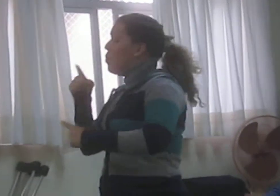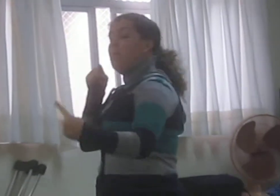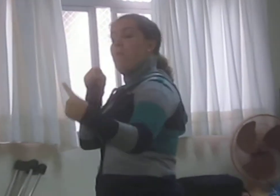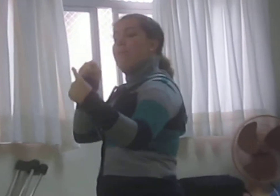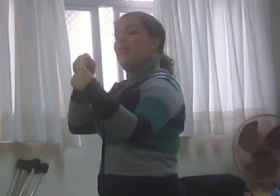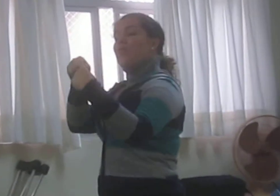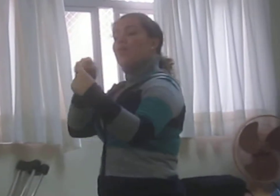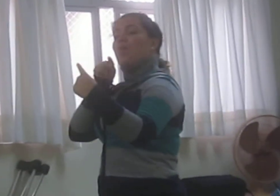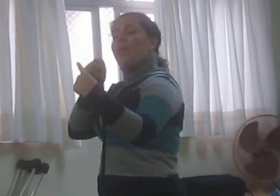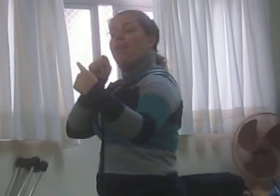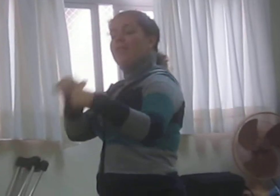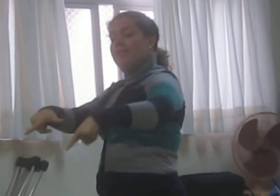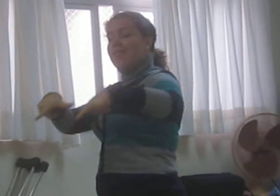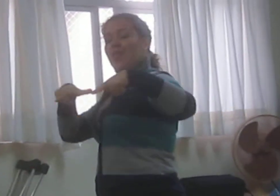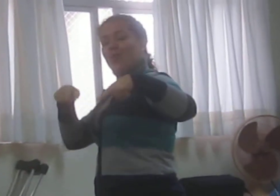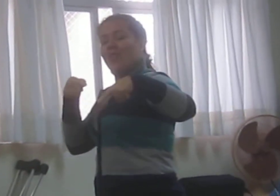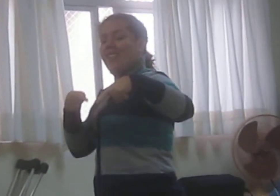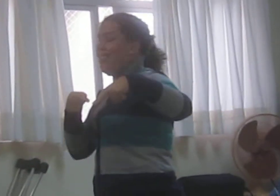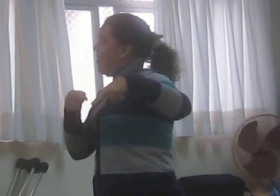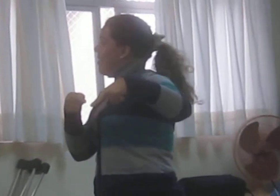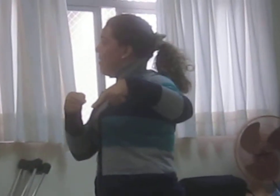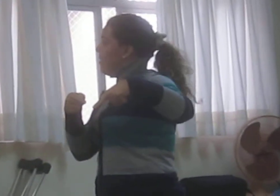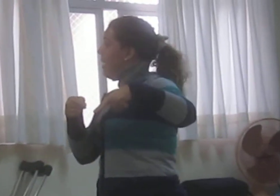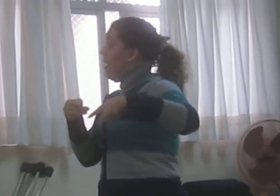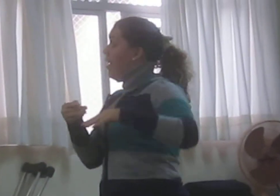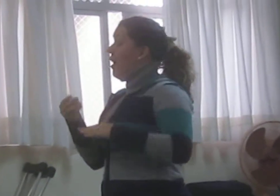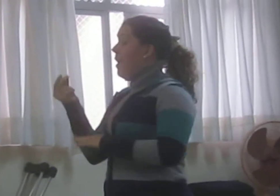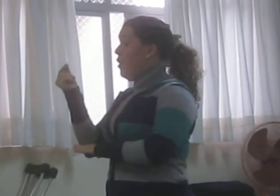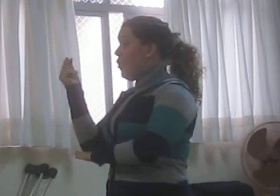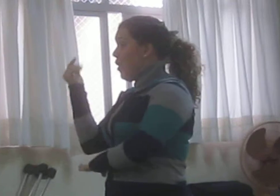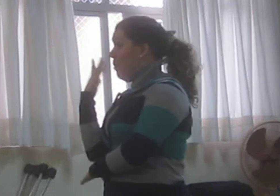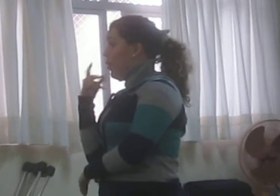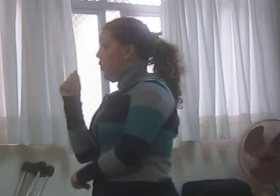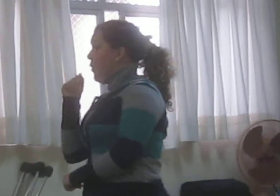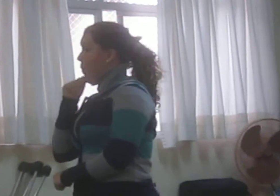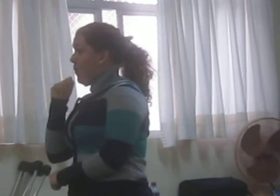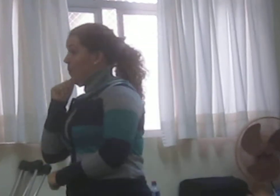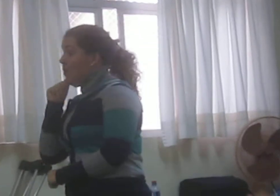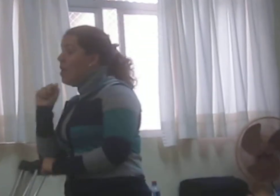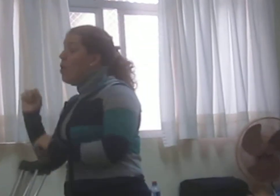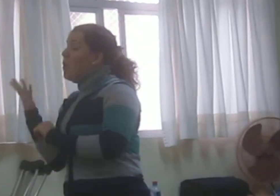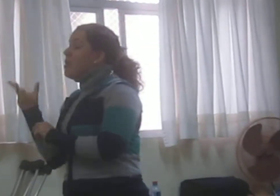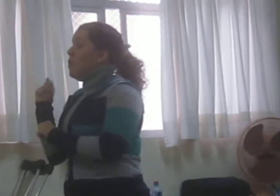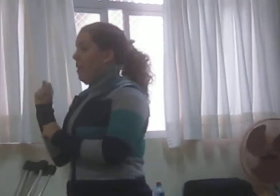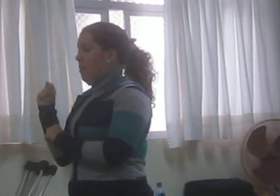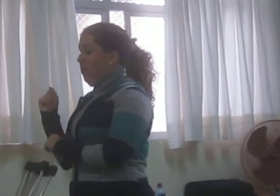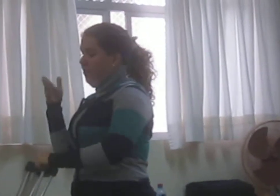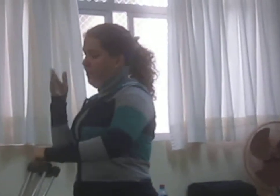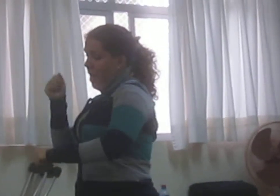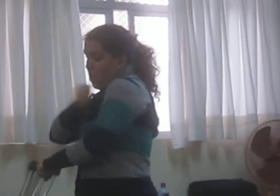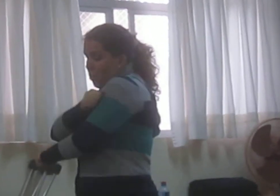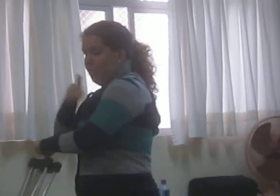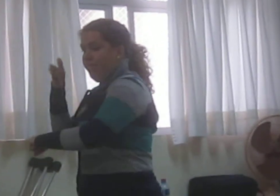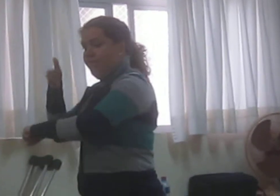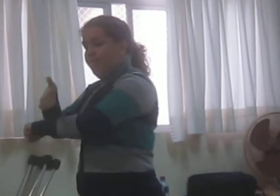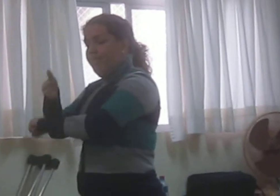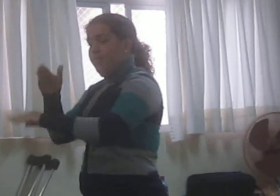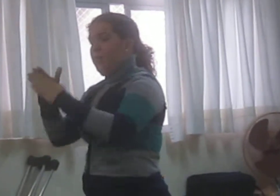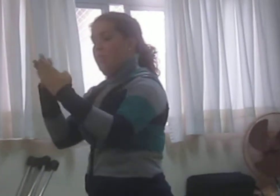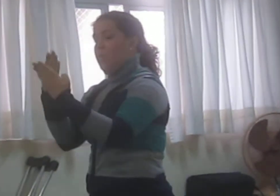que nós fazíamos? O aluno ia na escola, quando ele terminava, ele ia fazer uma prova no